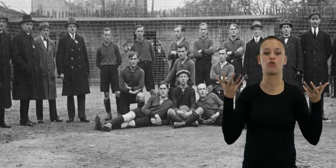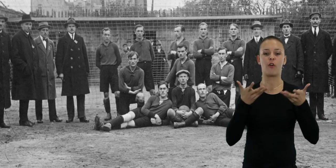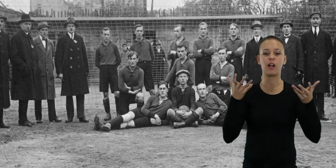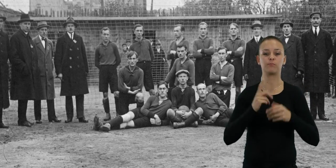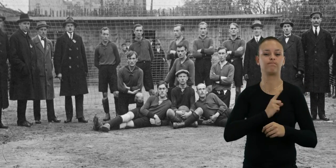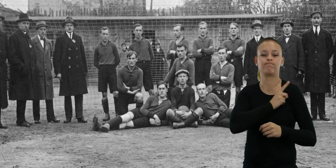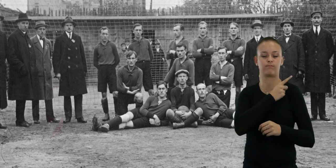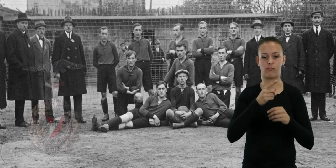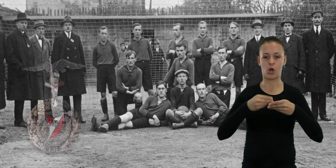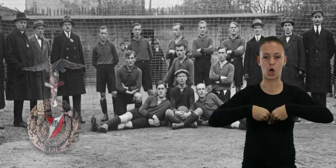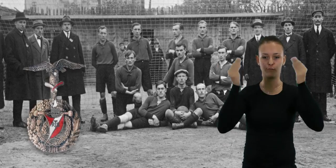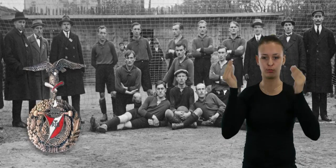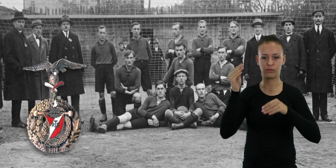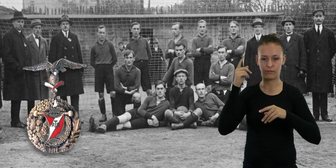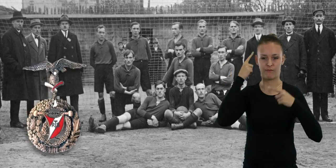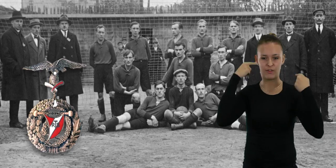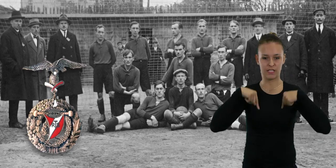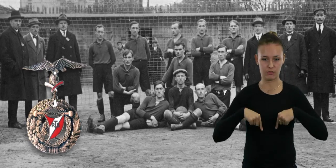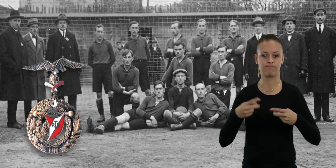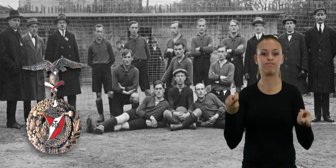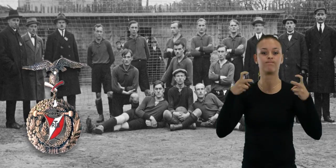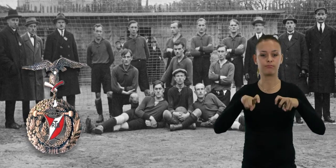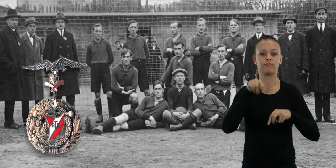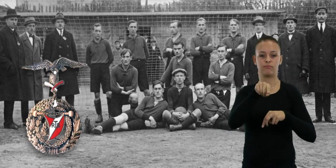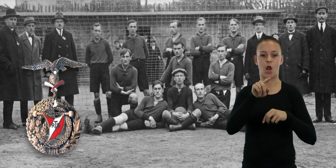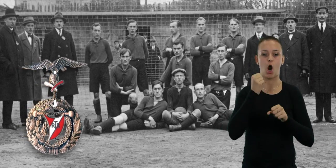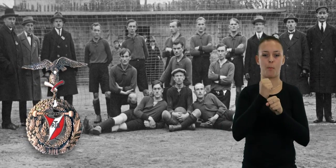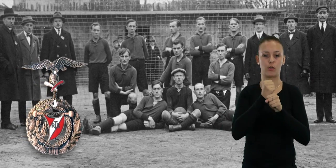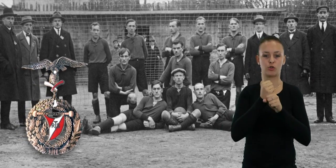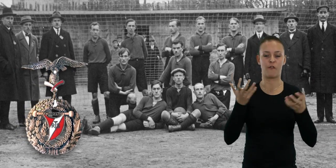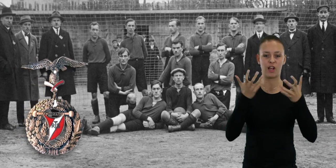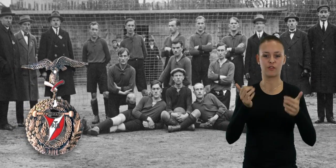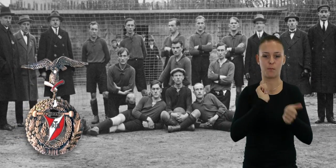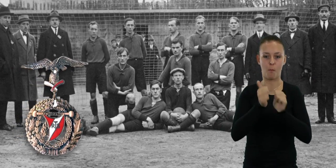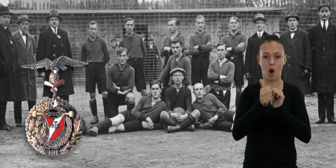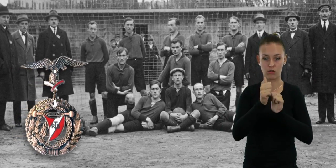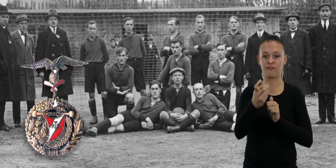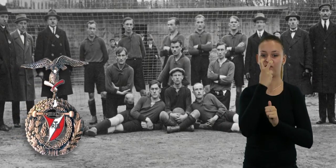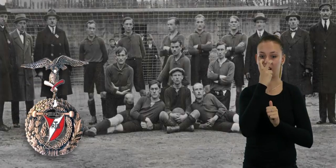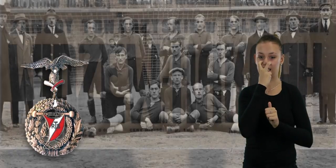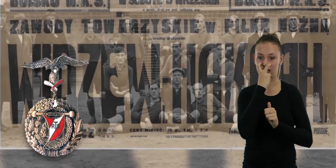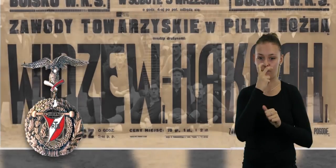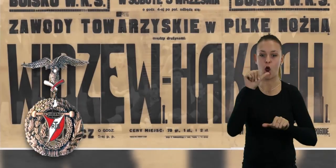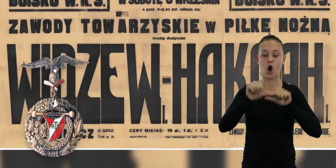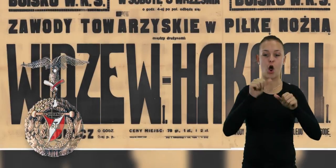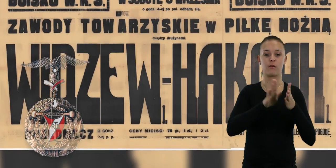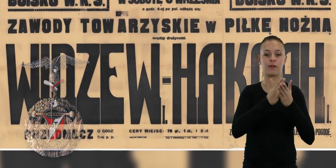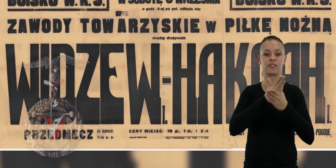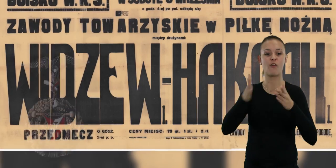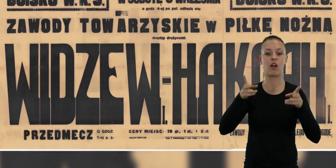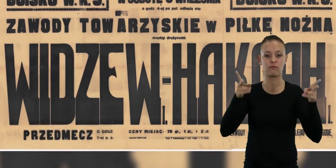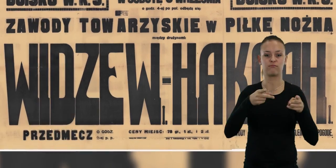Towarzystwa Miłośników Rozwoju Fizycznego utworzono Robotnicze Towarzystwo Sportowe Widzew. W latach